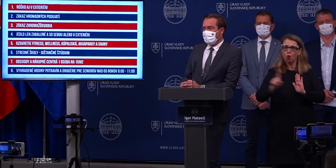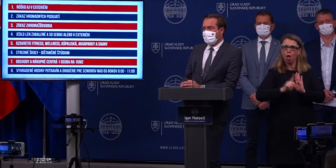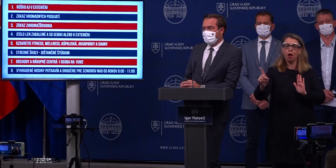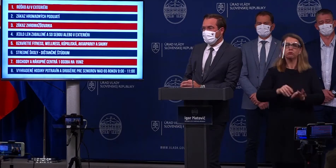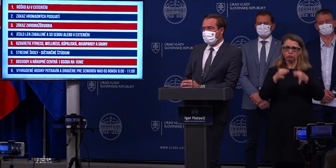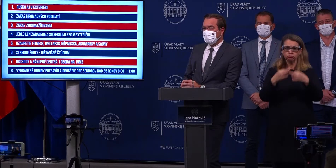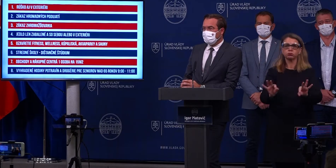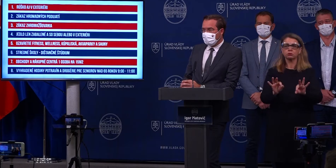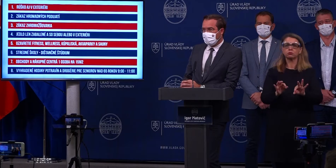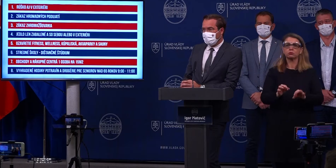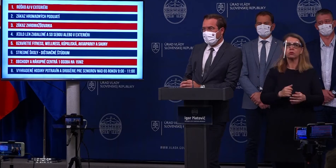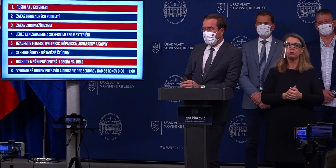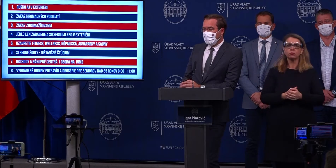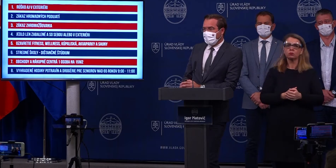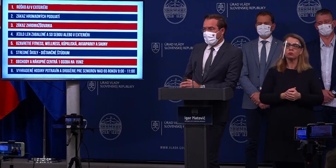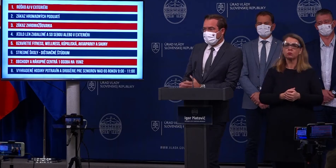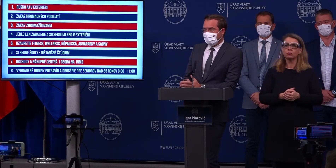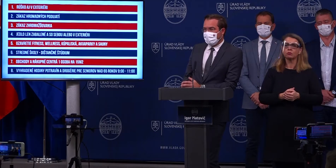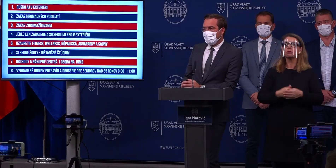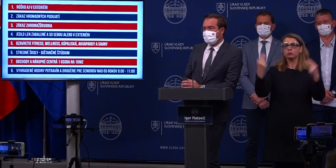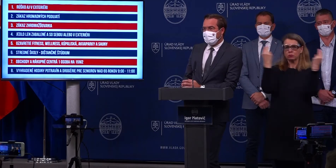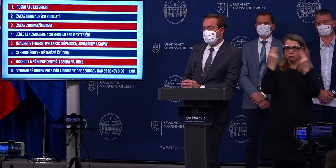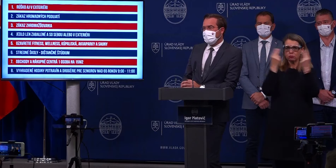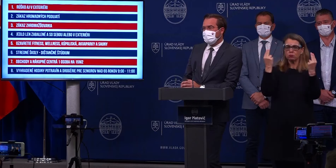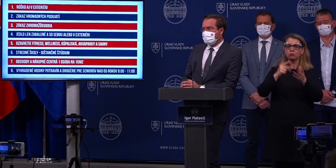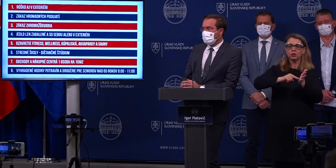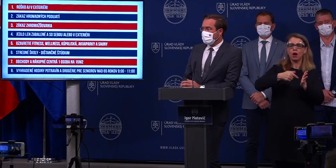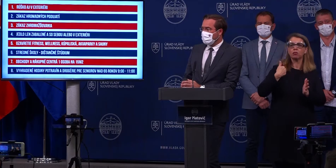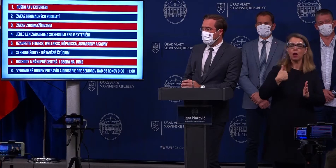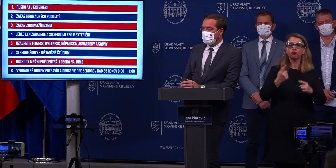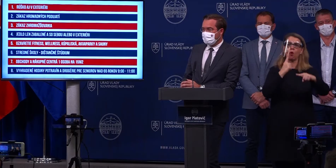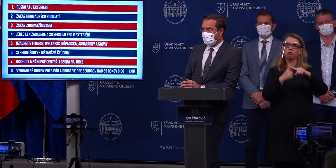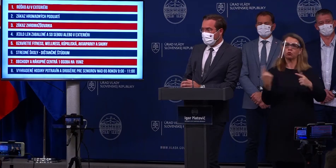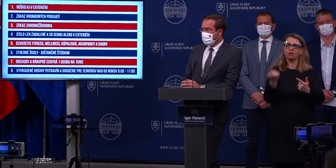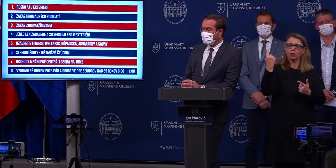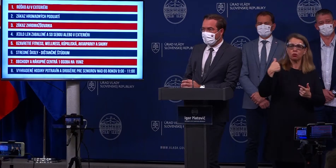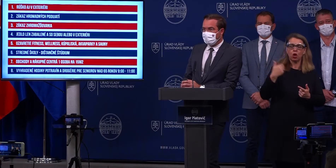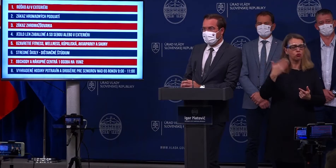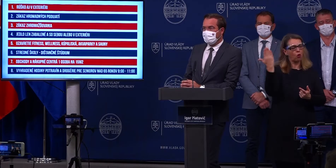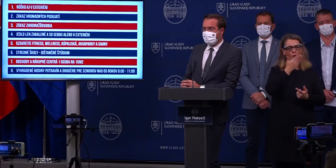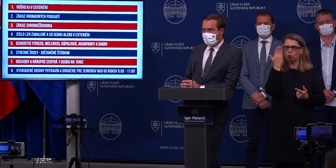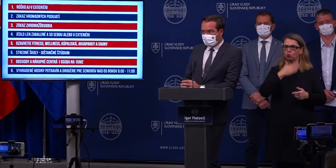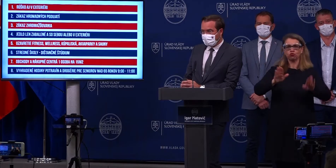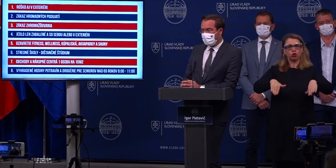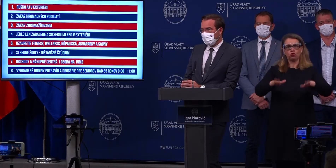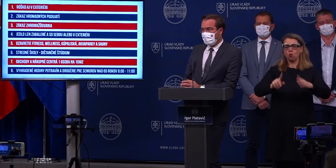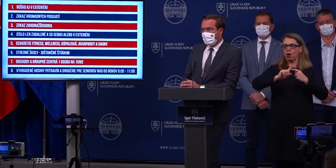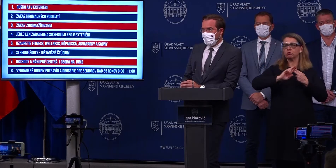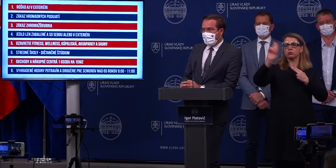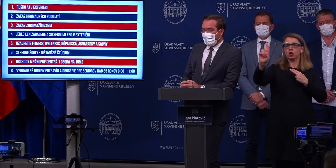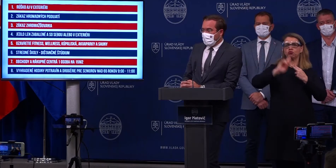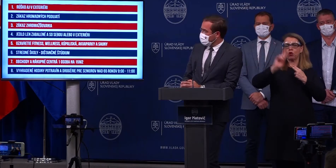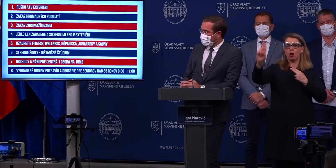do škôl, do škôlok. A samozrejme strehoškoláci a vysokoškoláci aby sa vzdelávali podľa možností dyštančne.